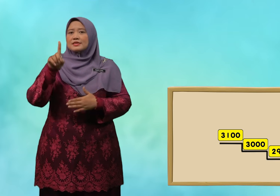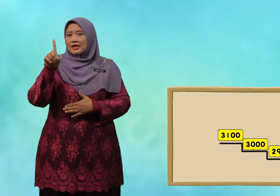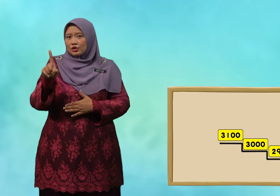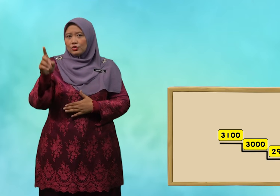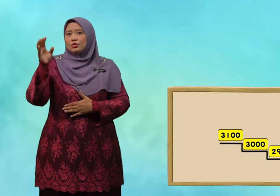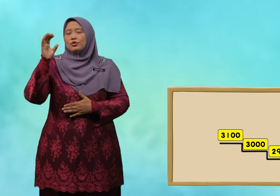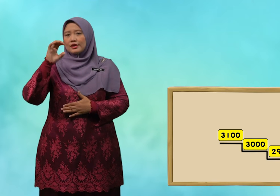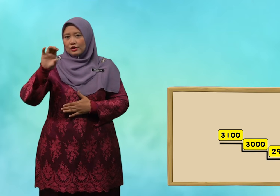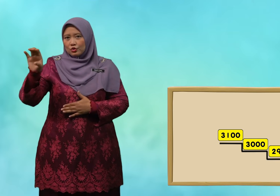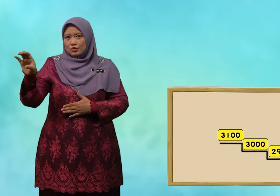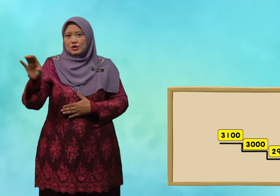satu ratus